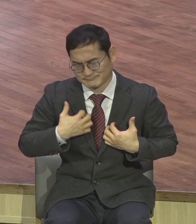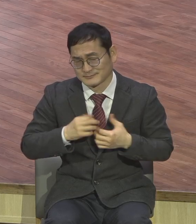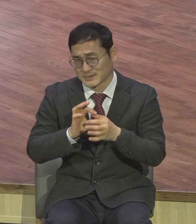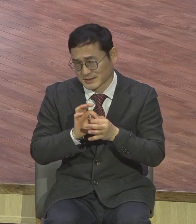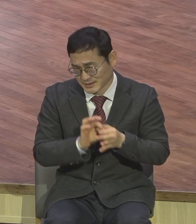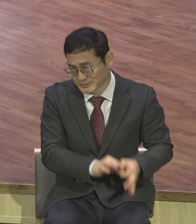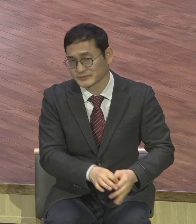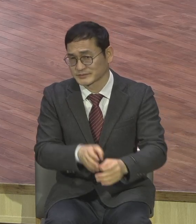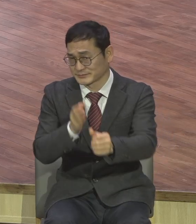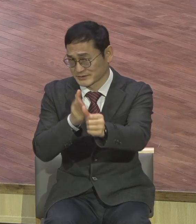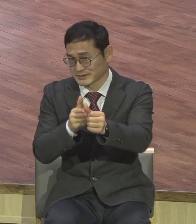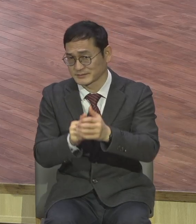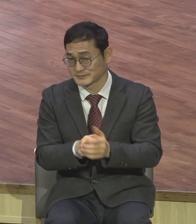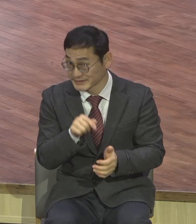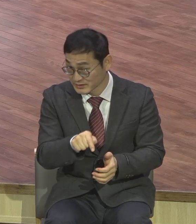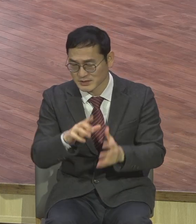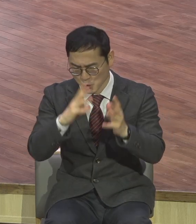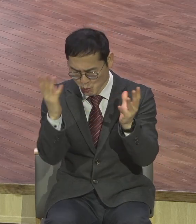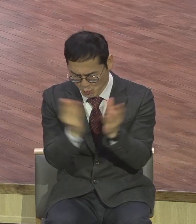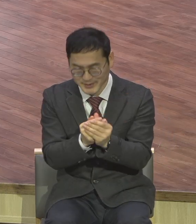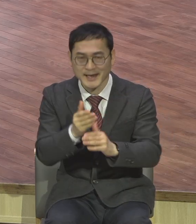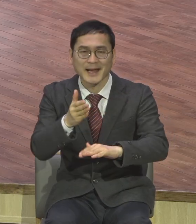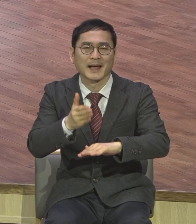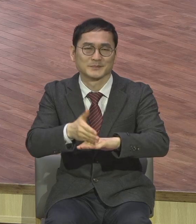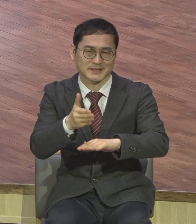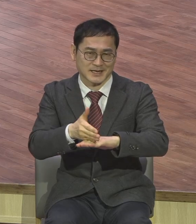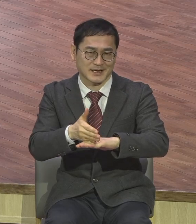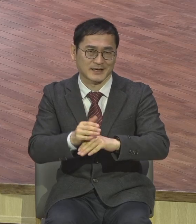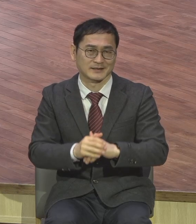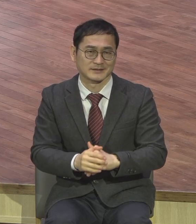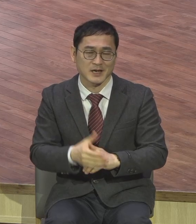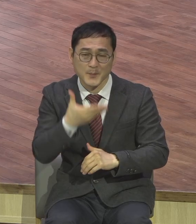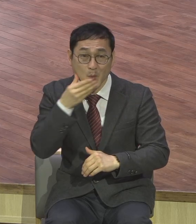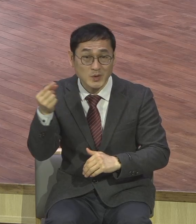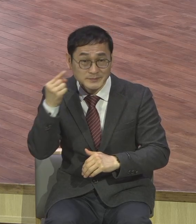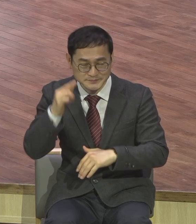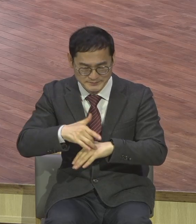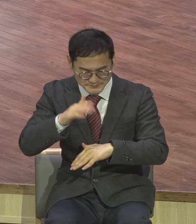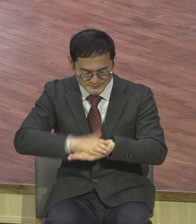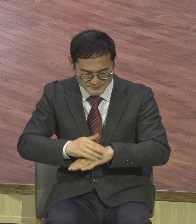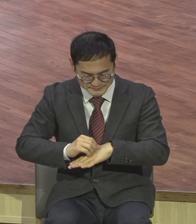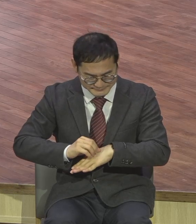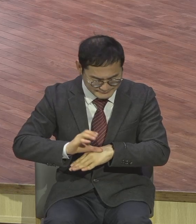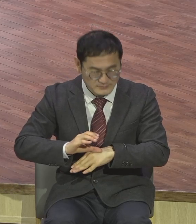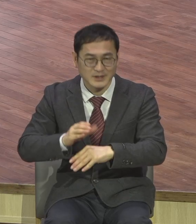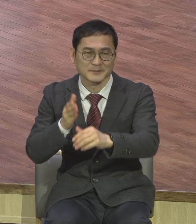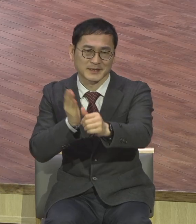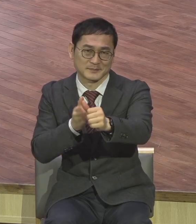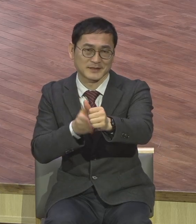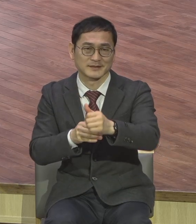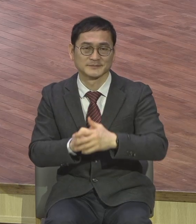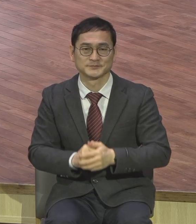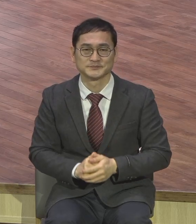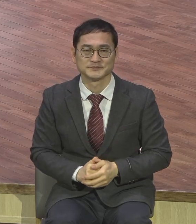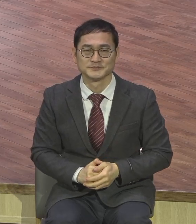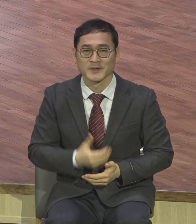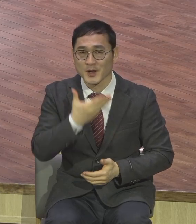이것이 절대 감사 보금체질이 다 되시길 바랍니다 보금치와 24제사는